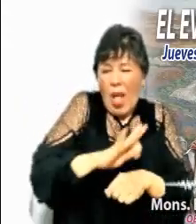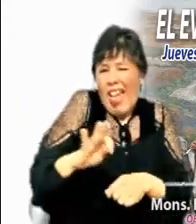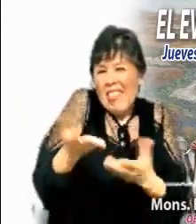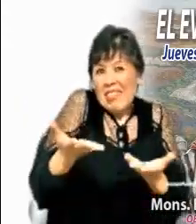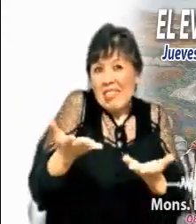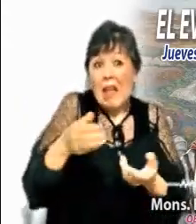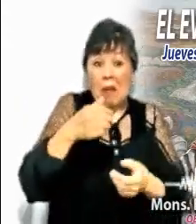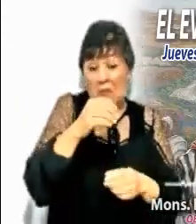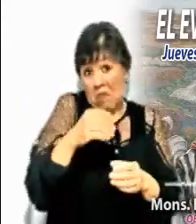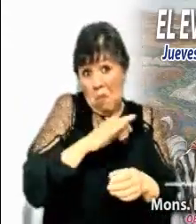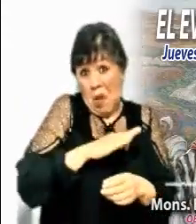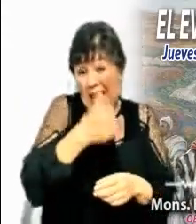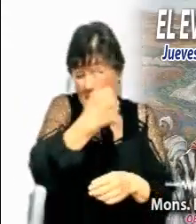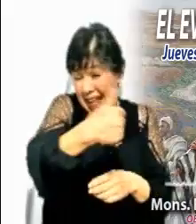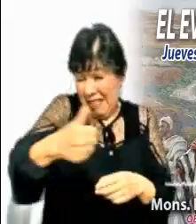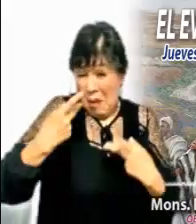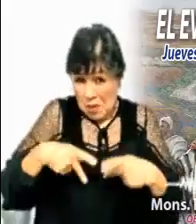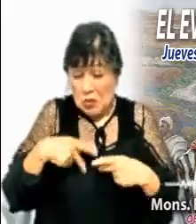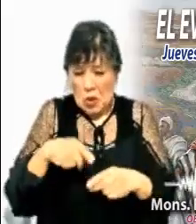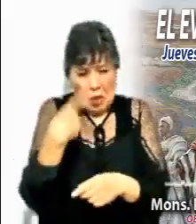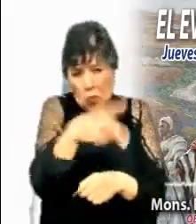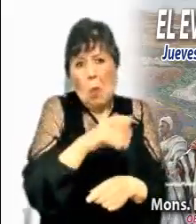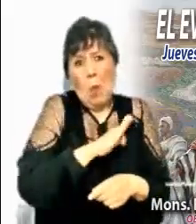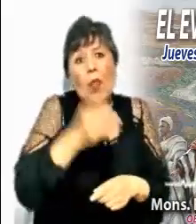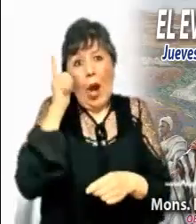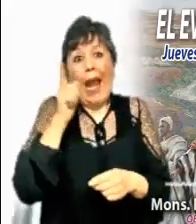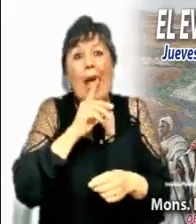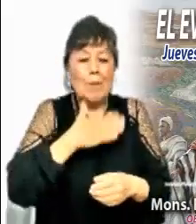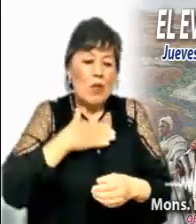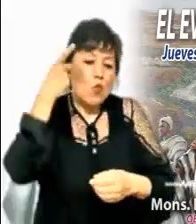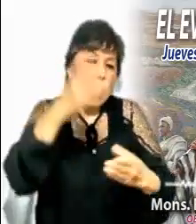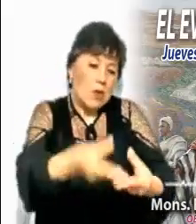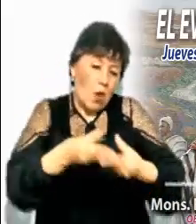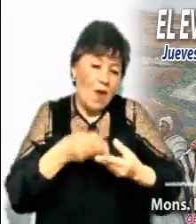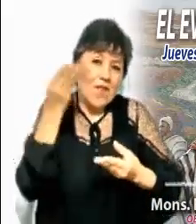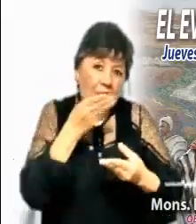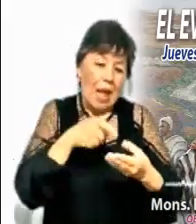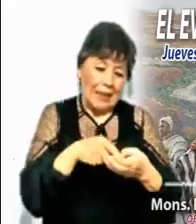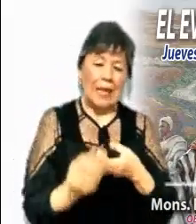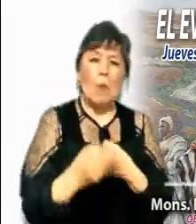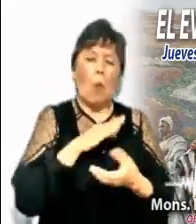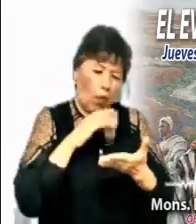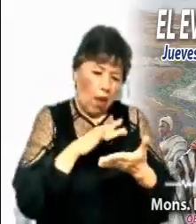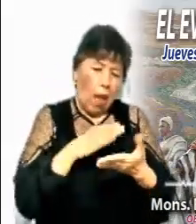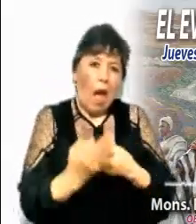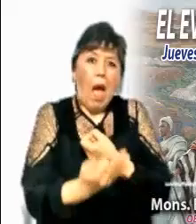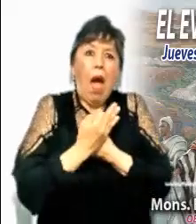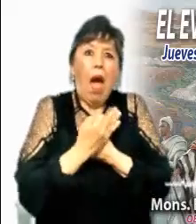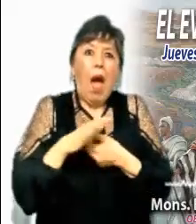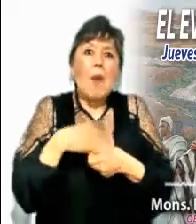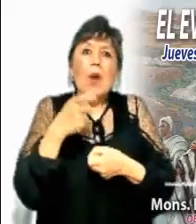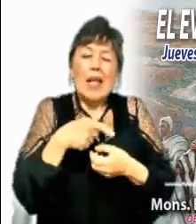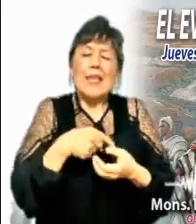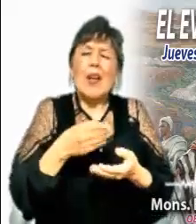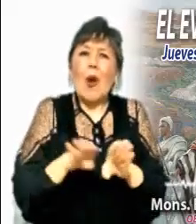posible, que cada fiel posea personalmente la Biblia y goce de los beneficios de la